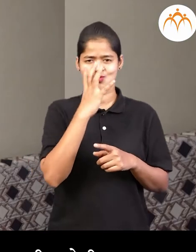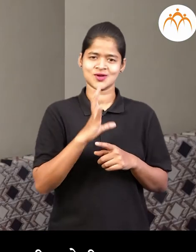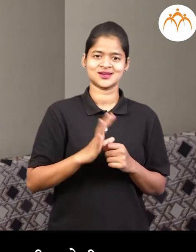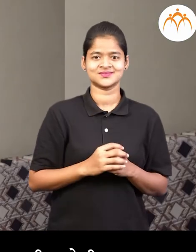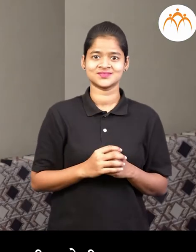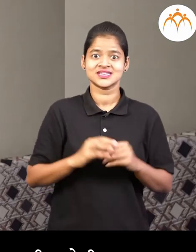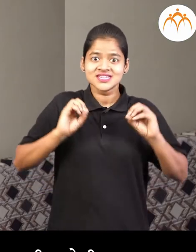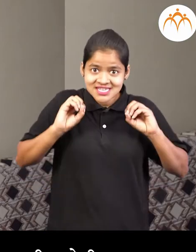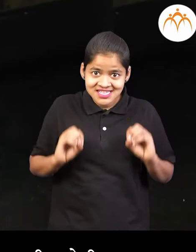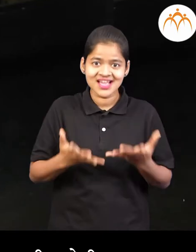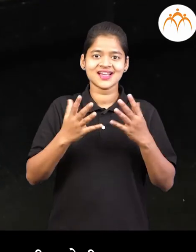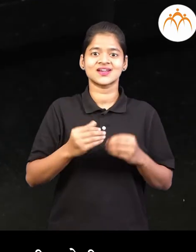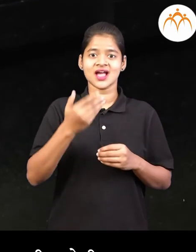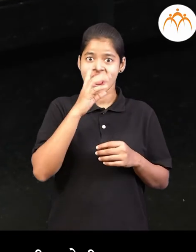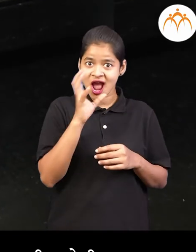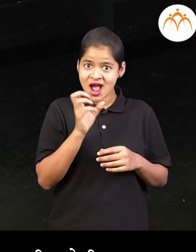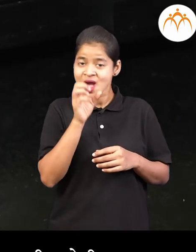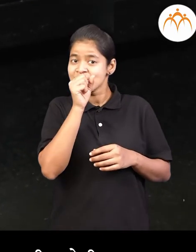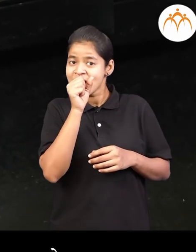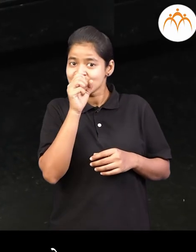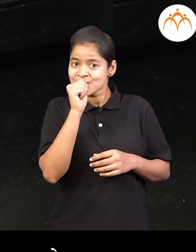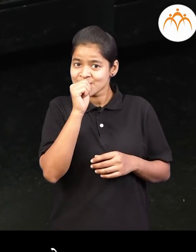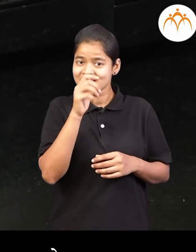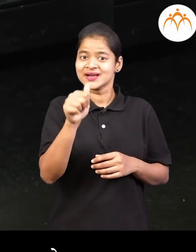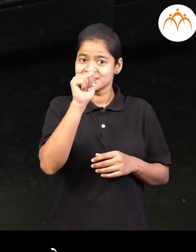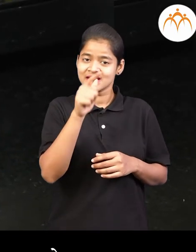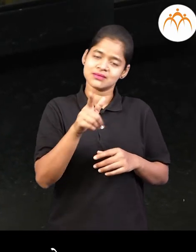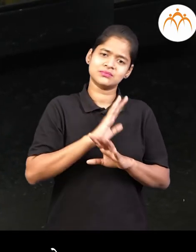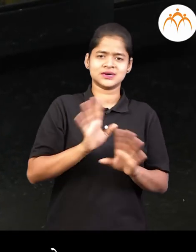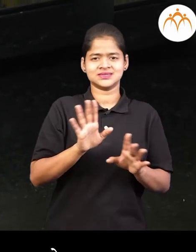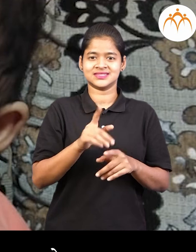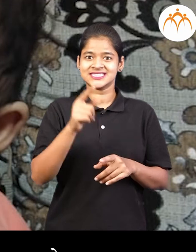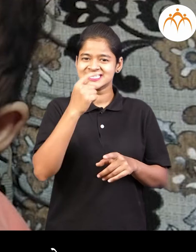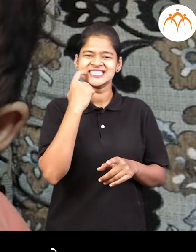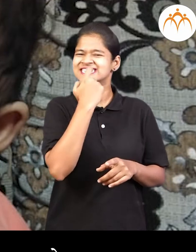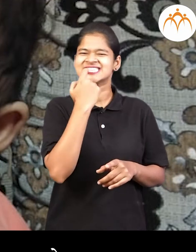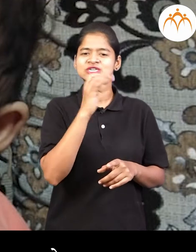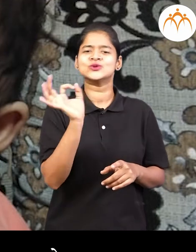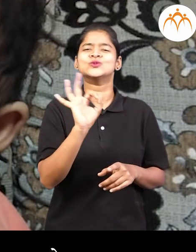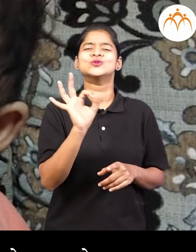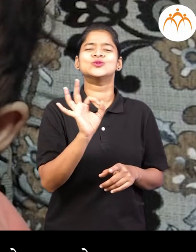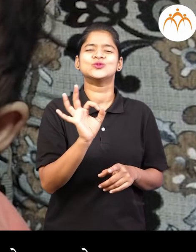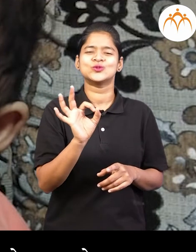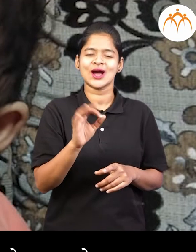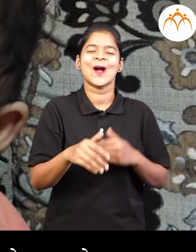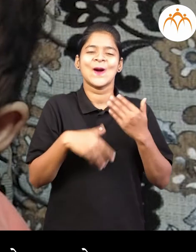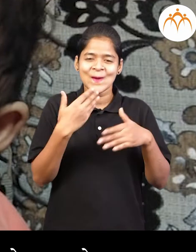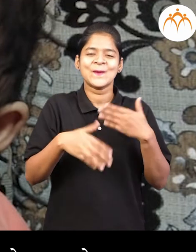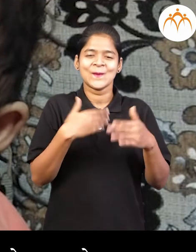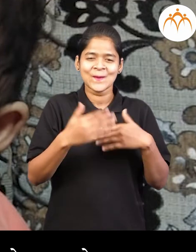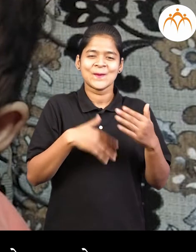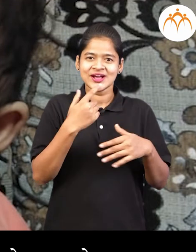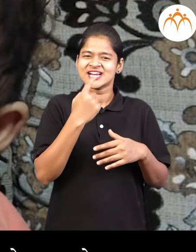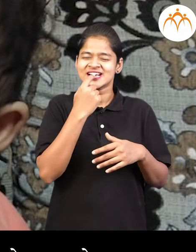अंजली फक्त दूध पीत होती तीमा अंजलीचा तुंडात दात नहोते हलु हलु तिला